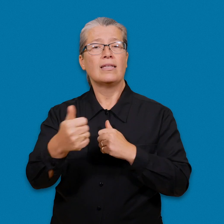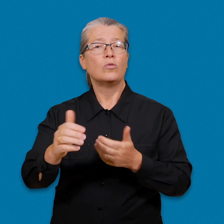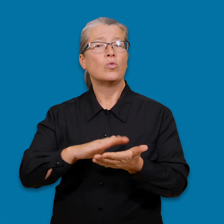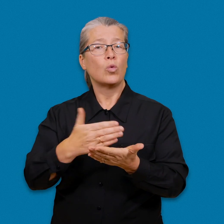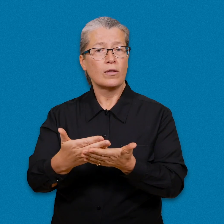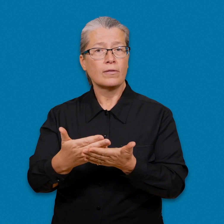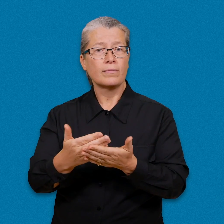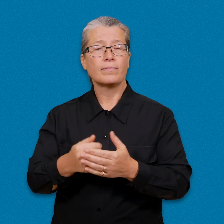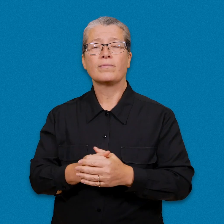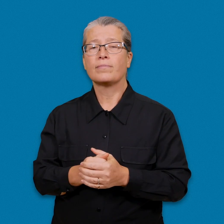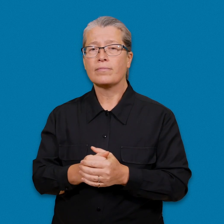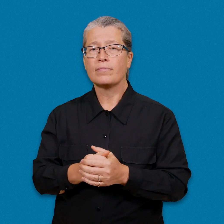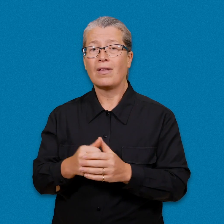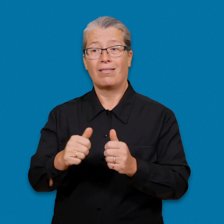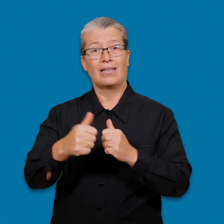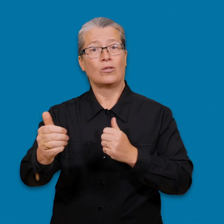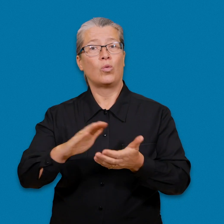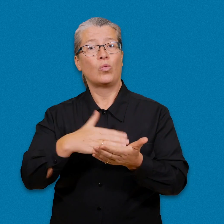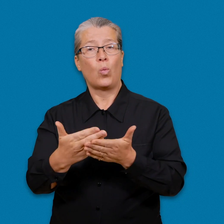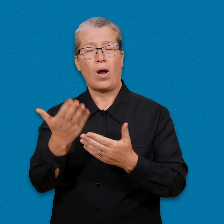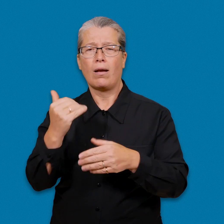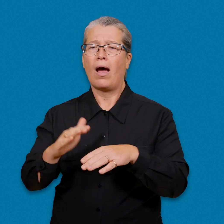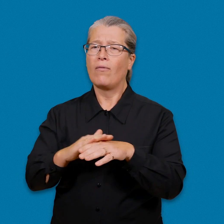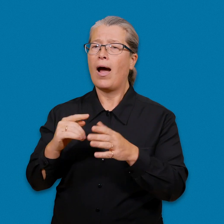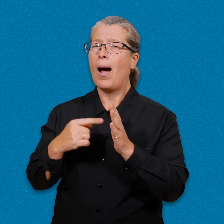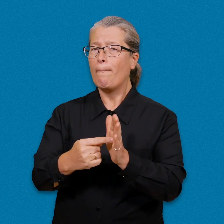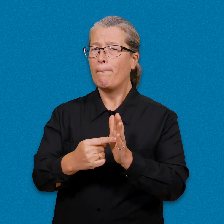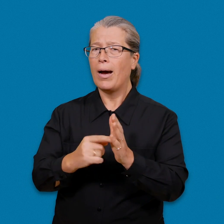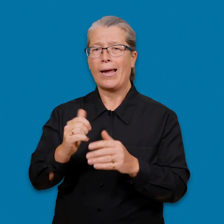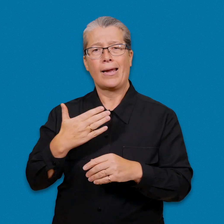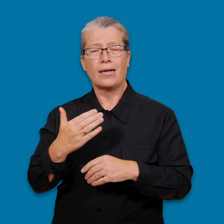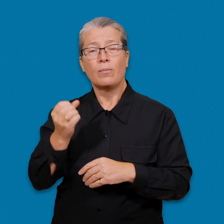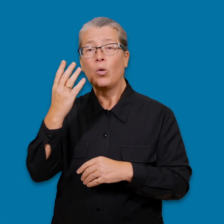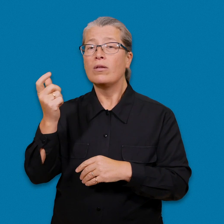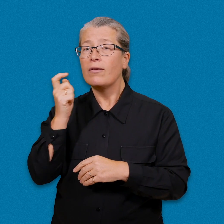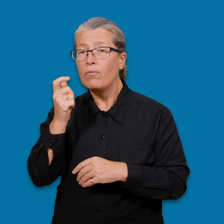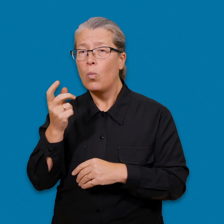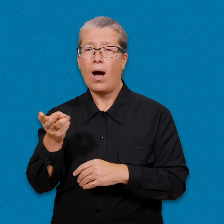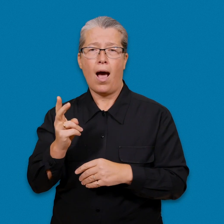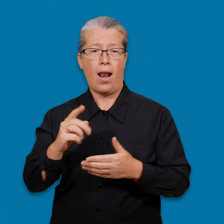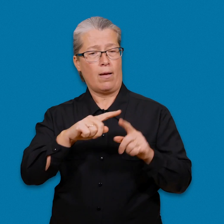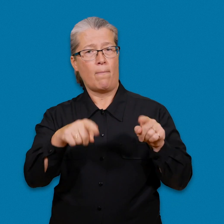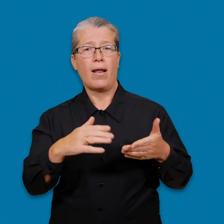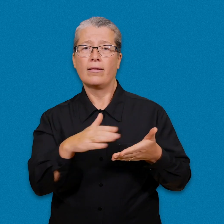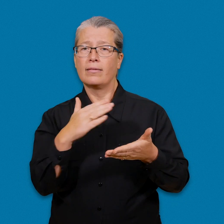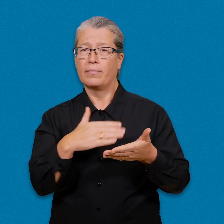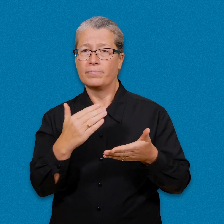distanstolkning. Du kan använda distanstolkning till exempel med din egen smart telefon eller pekplatta.